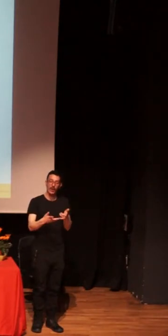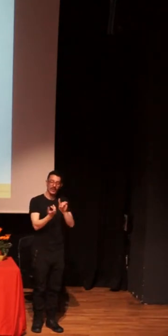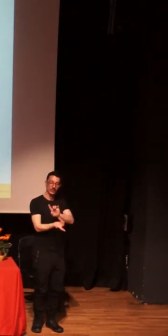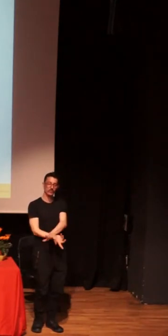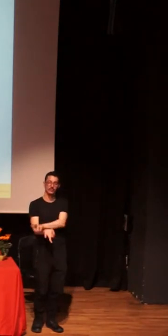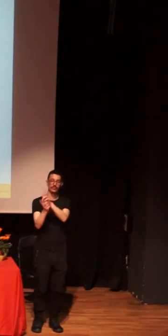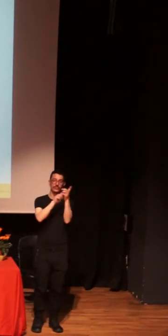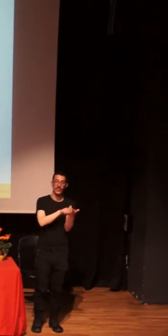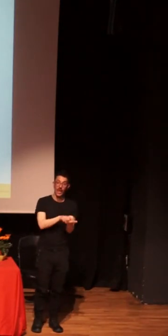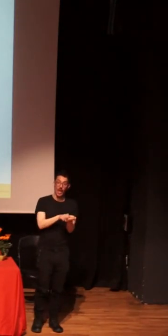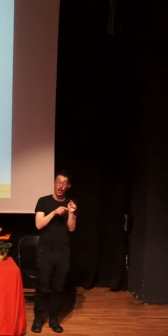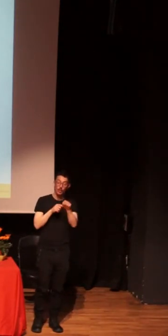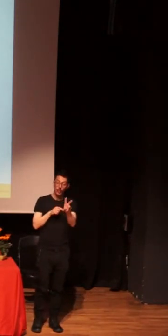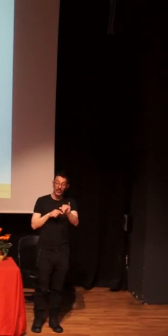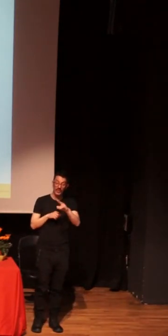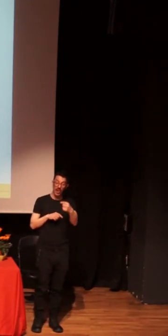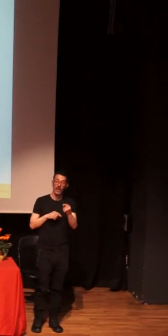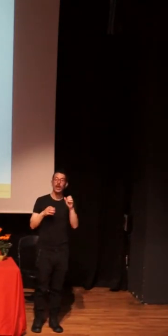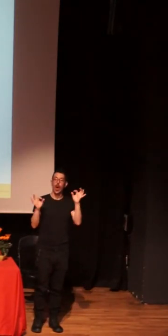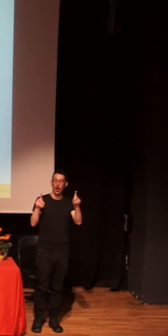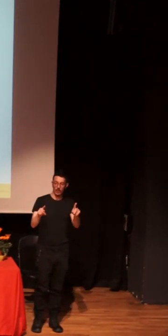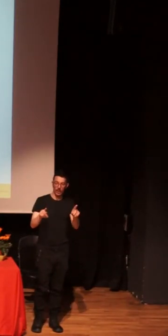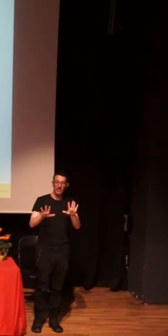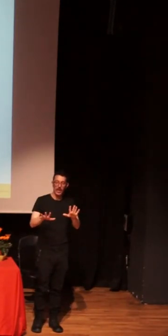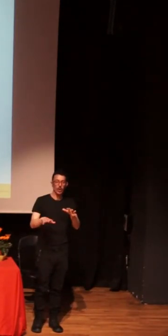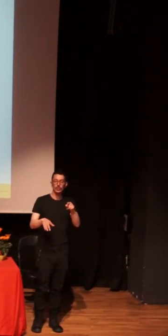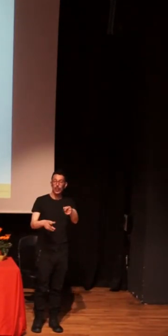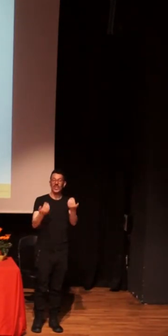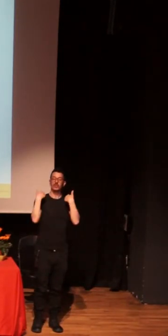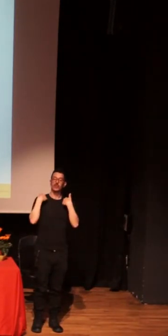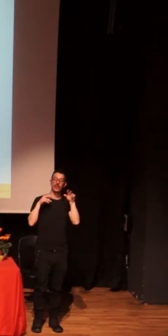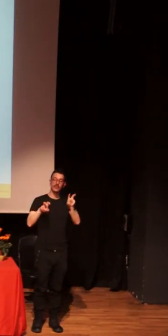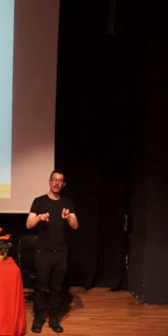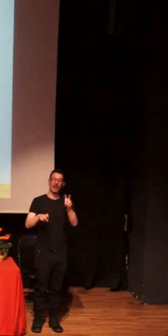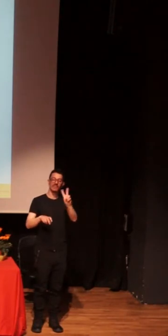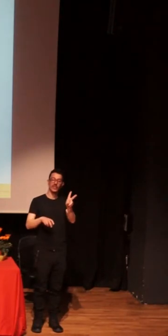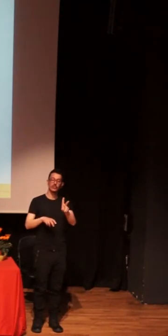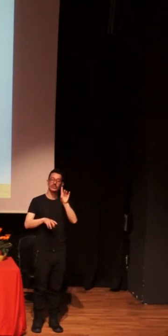Y, al final, pues volvemos a cargar otra vez la responsabilidad siempre en los mismos.